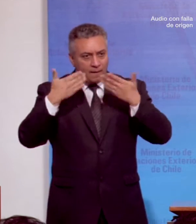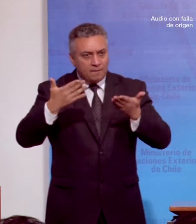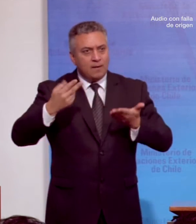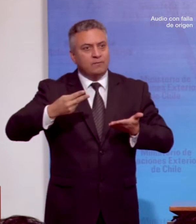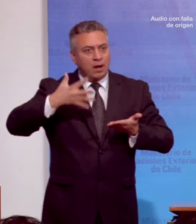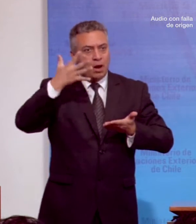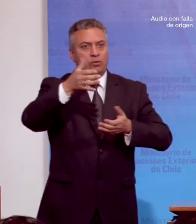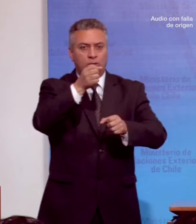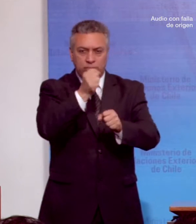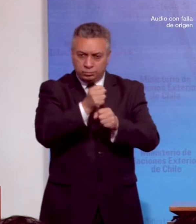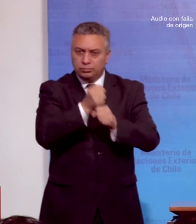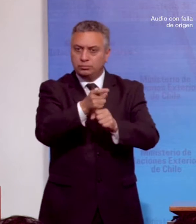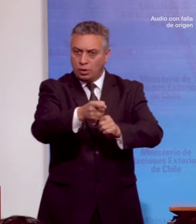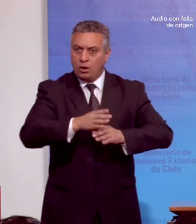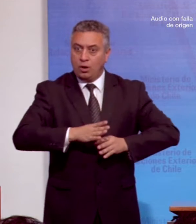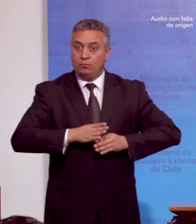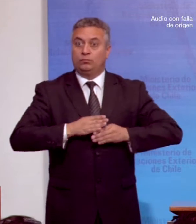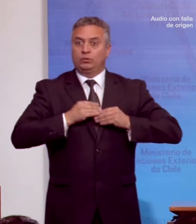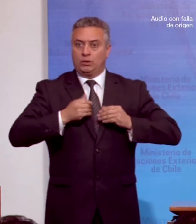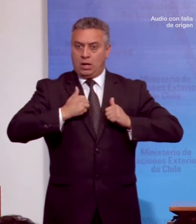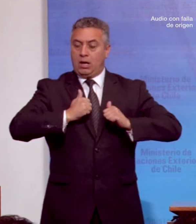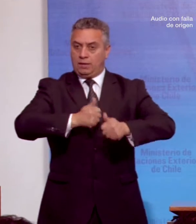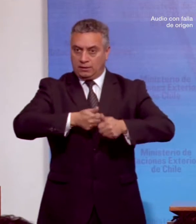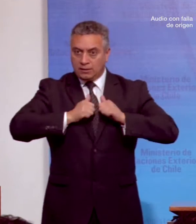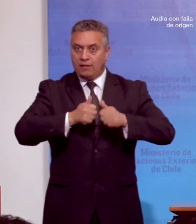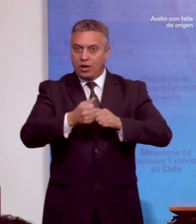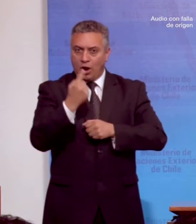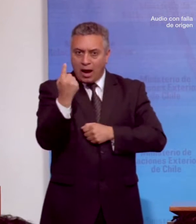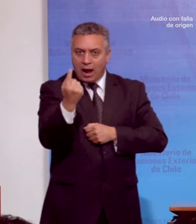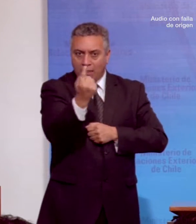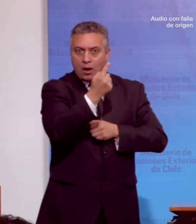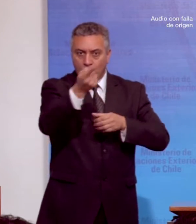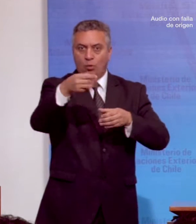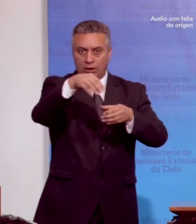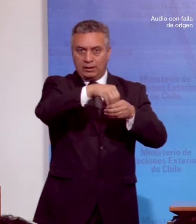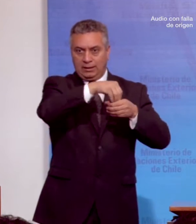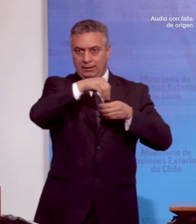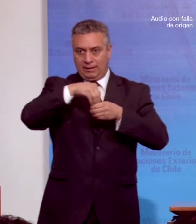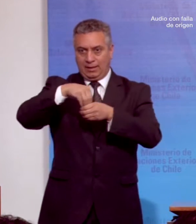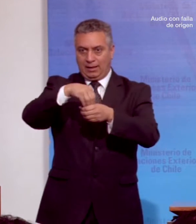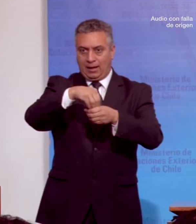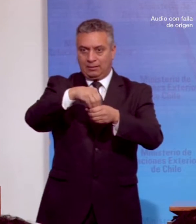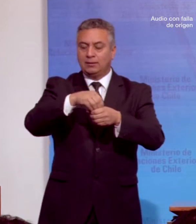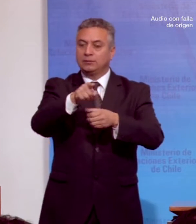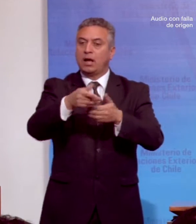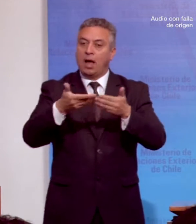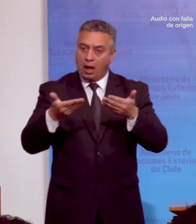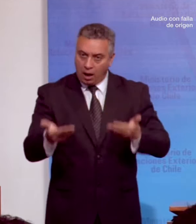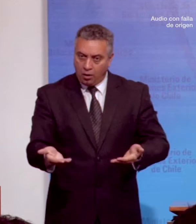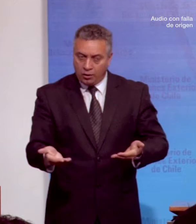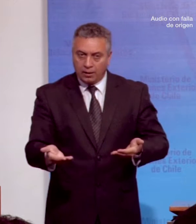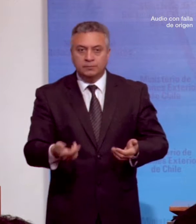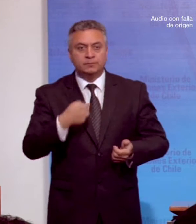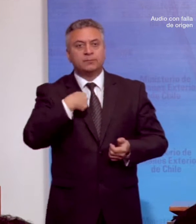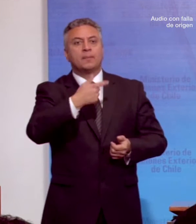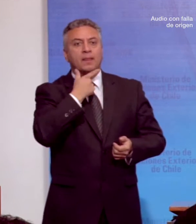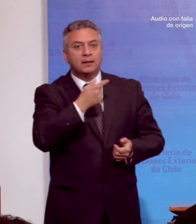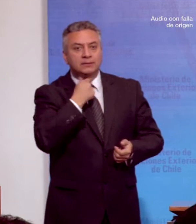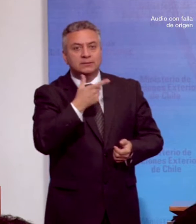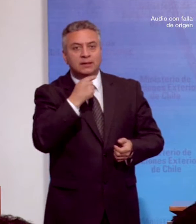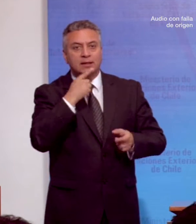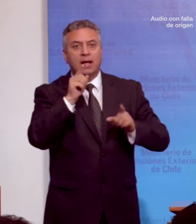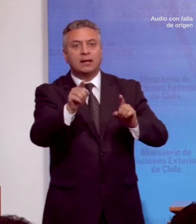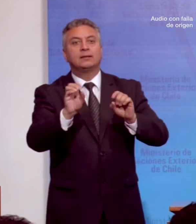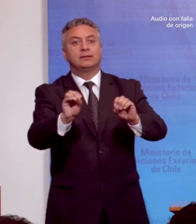rigurosidad con que se asumió este desafío por parte de cada uno de sus integrantes. Ahora bien, quisiera destacar